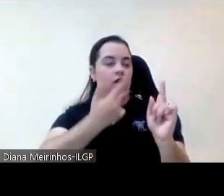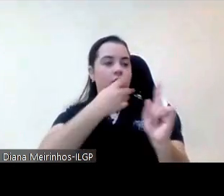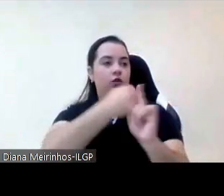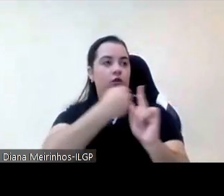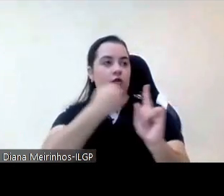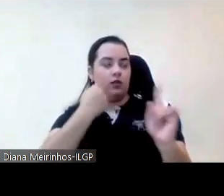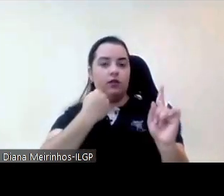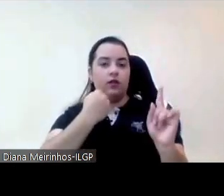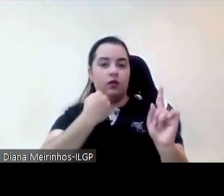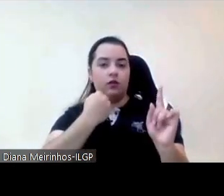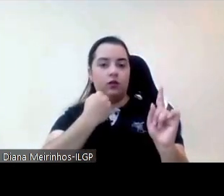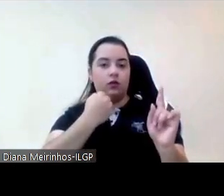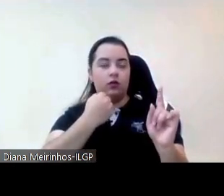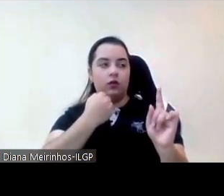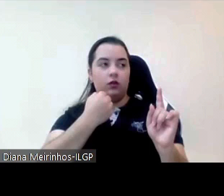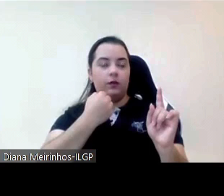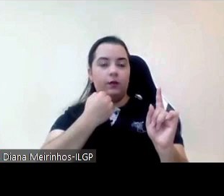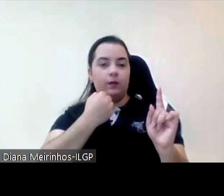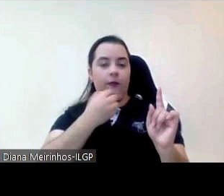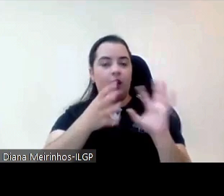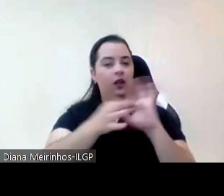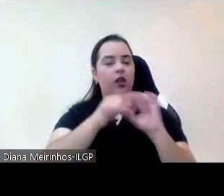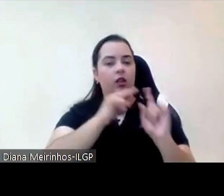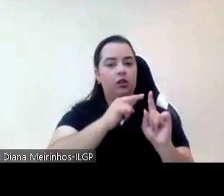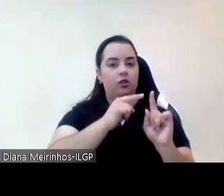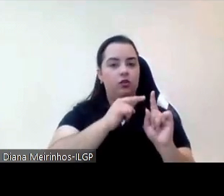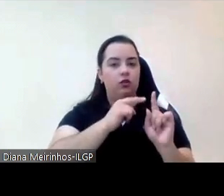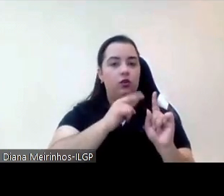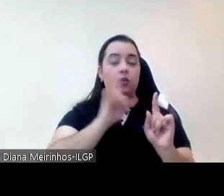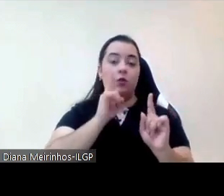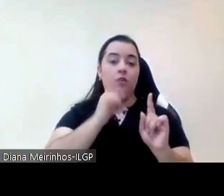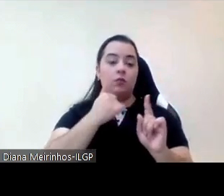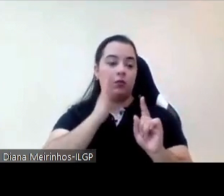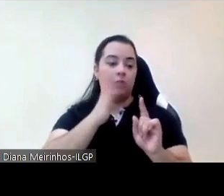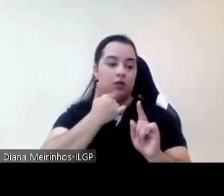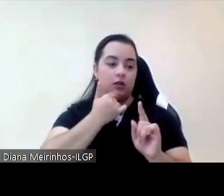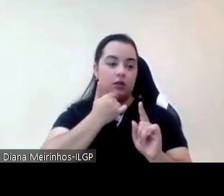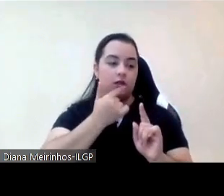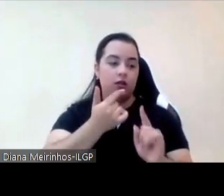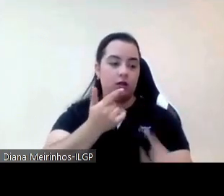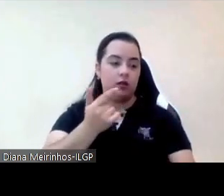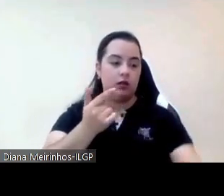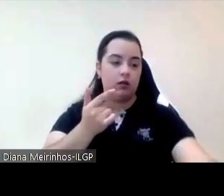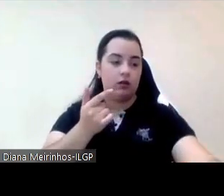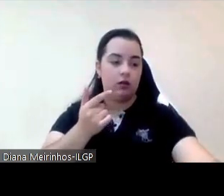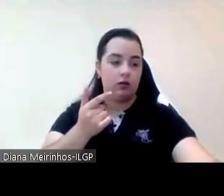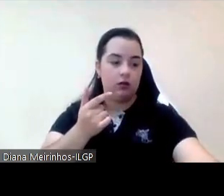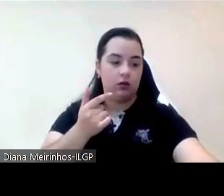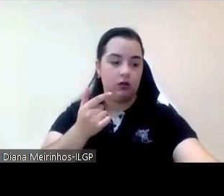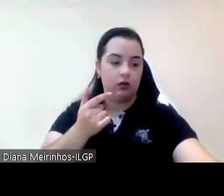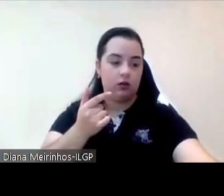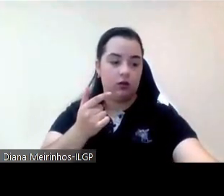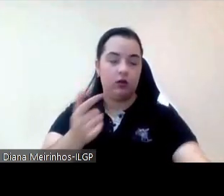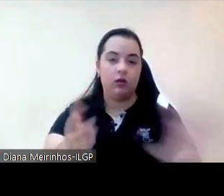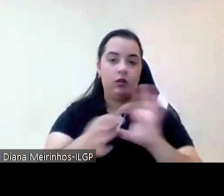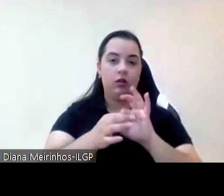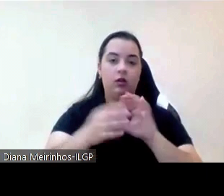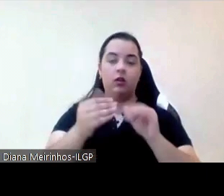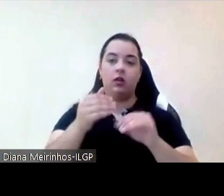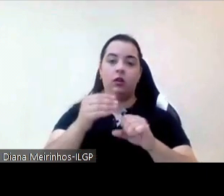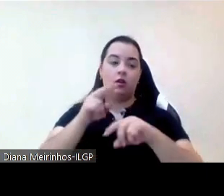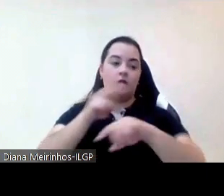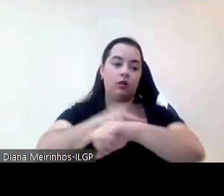que este webinar tal como tem sido também este programa de capacitação em direitos humanos para a Administração Pública me deixou